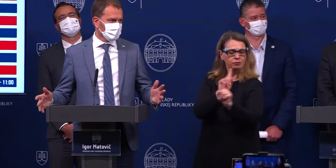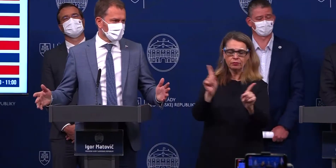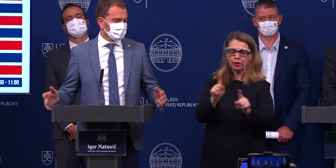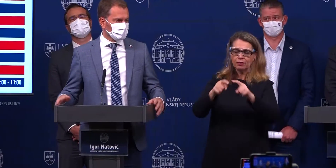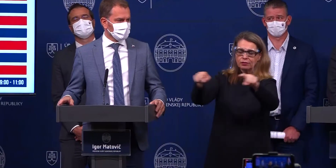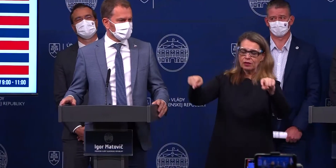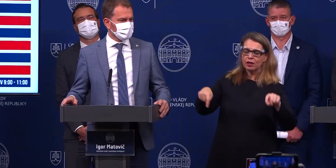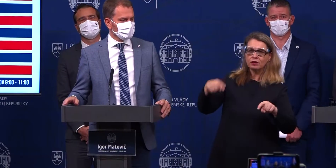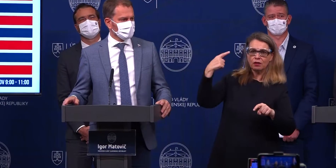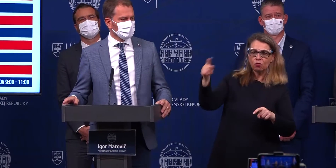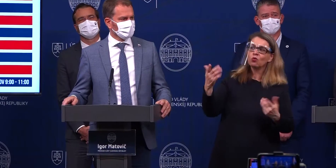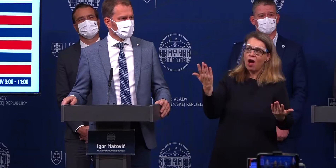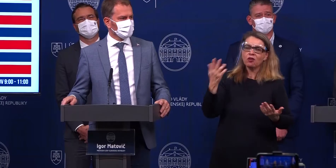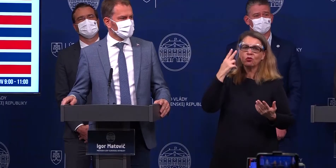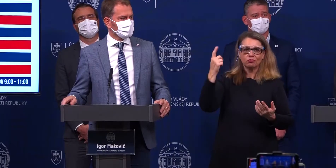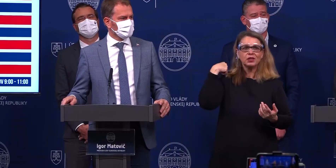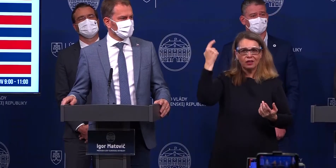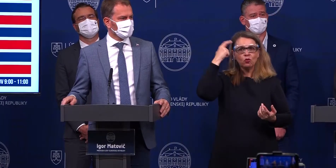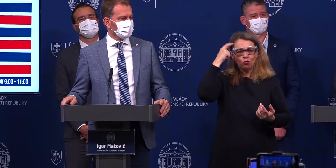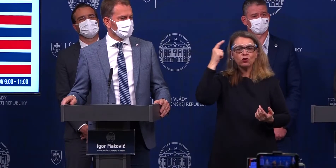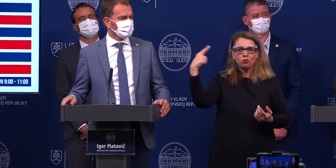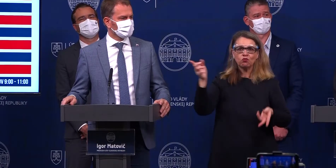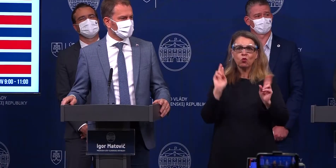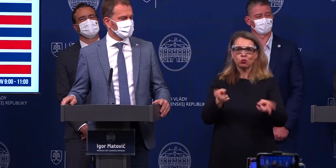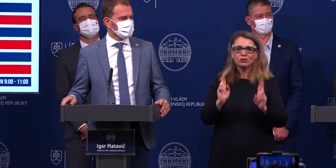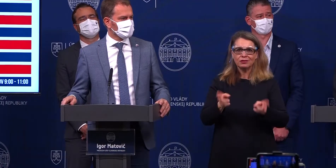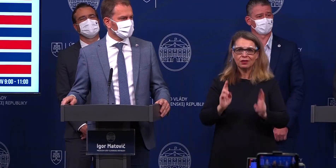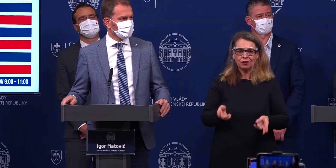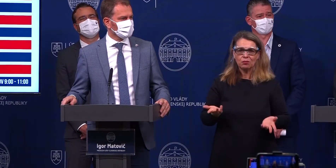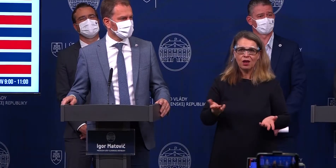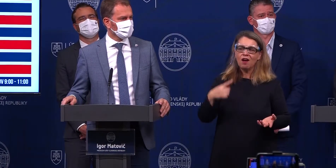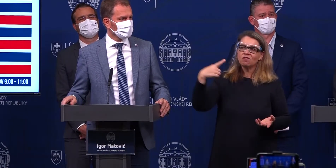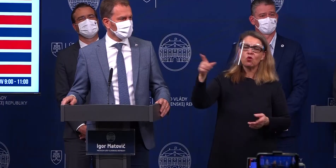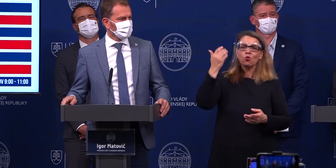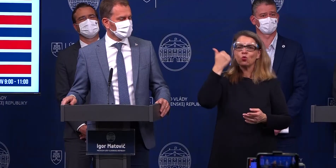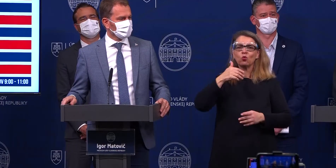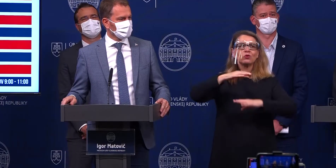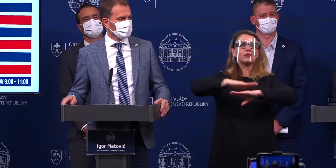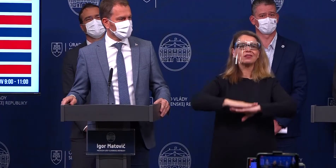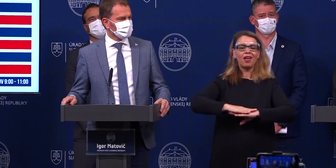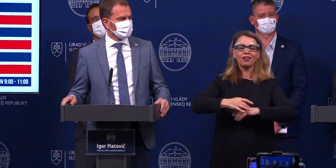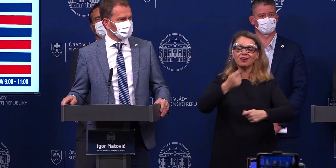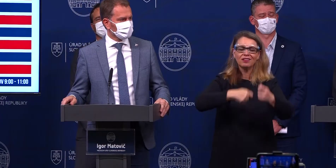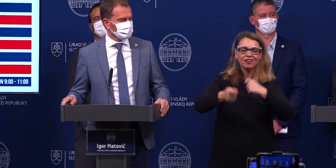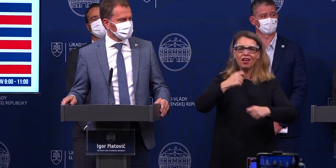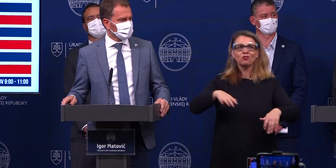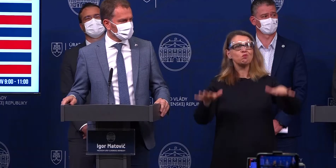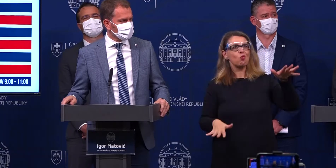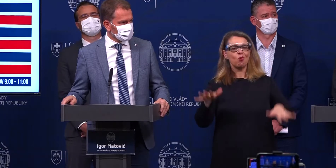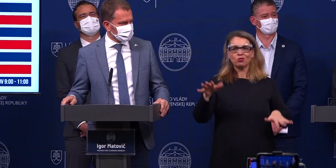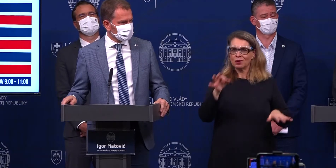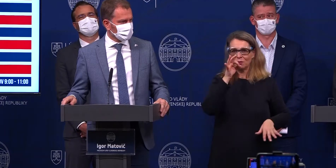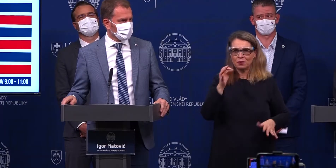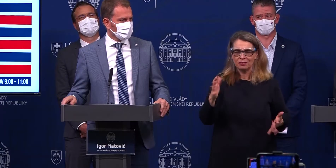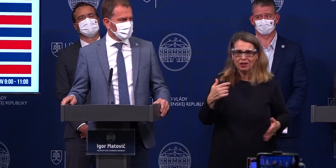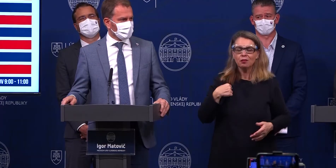terasa. Vzhľadom na to, že ide zima, áno, uvedomujeme si, že príliš asi tam veľa ľudia toho jedla na terasiach neužijú, lebo sa tam nebude